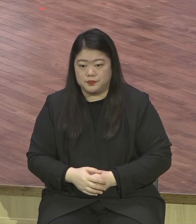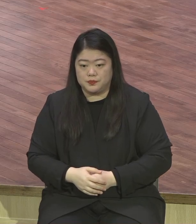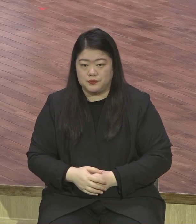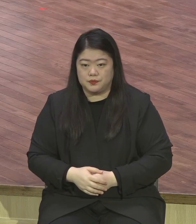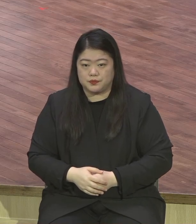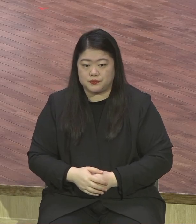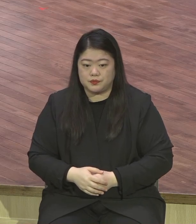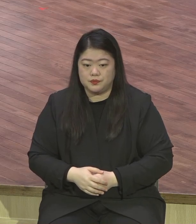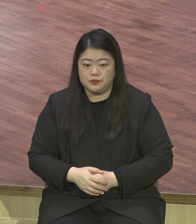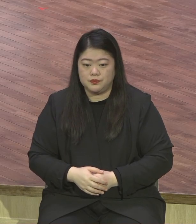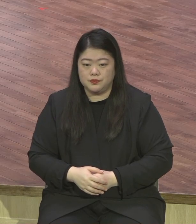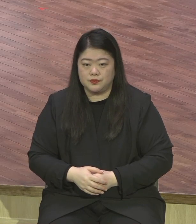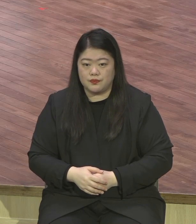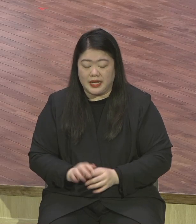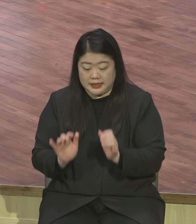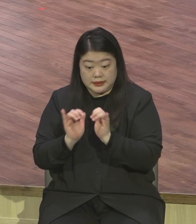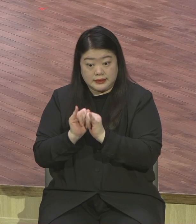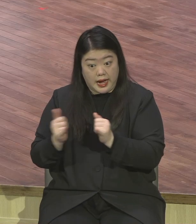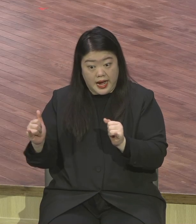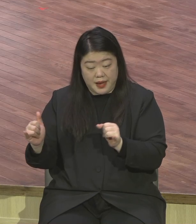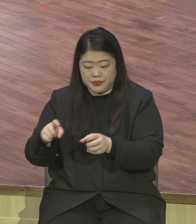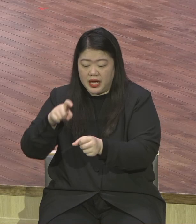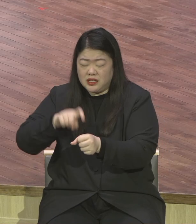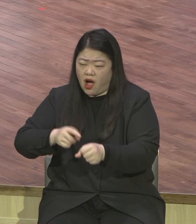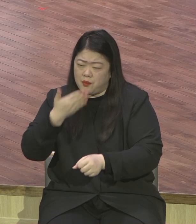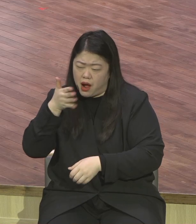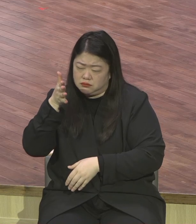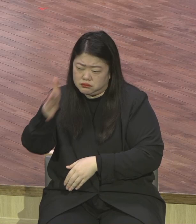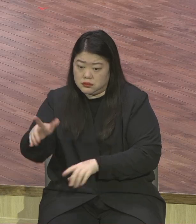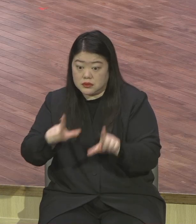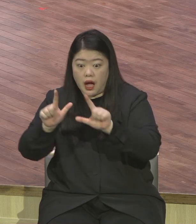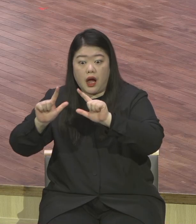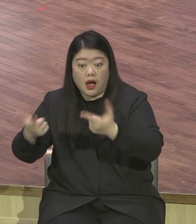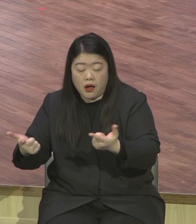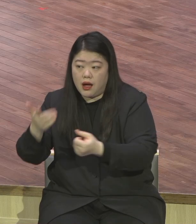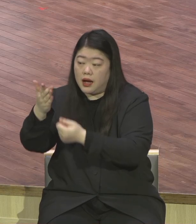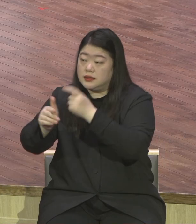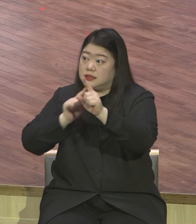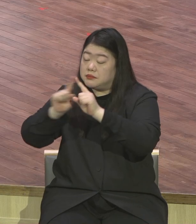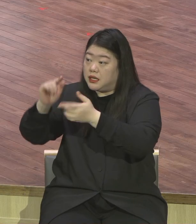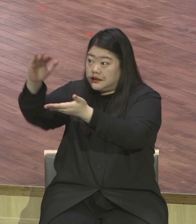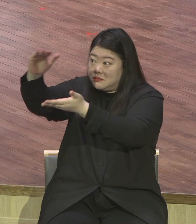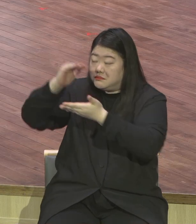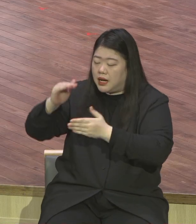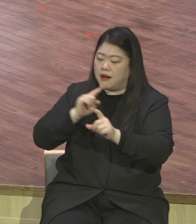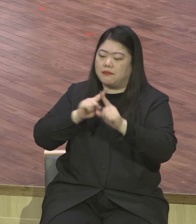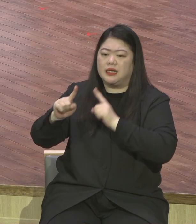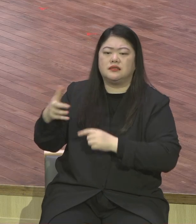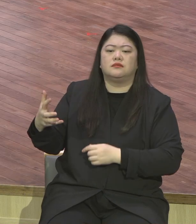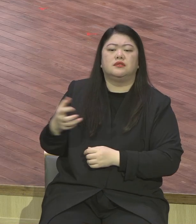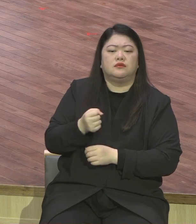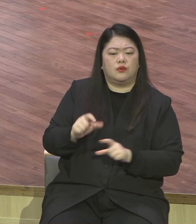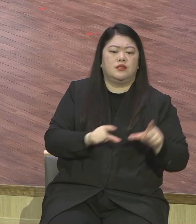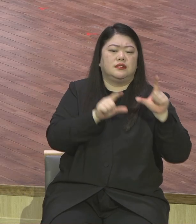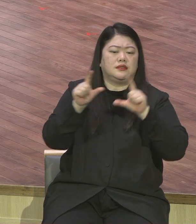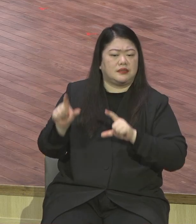사람이 떡으로만 살 것이 아니요 여호와 입에서 나오는 모든 말씀으로 사는 줄을 너가 알게 하려